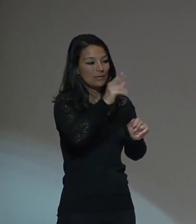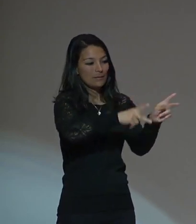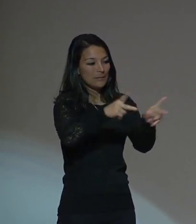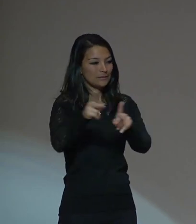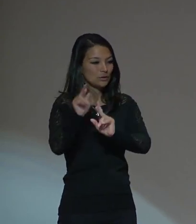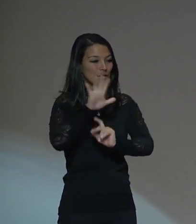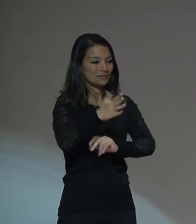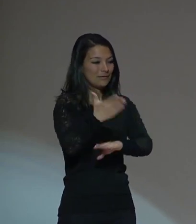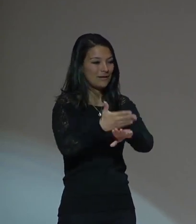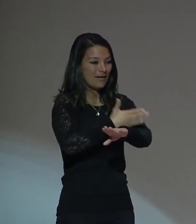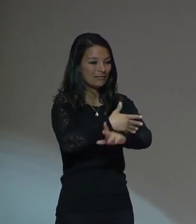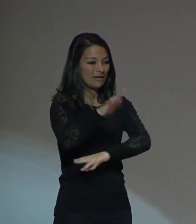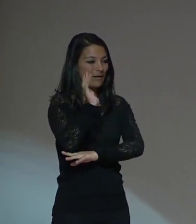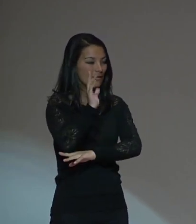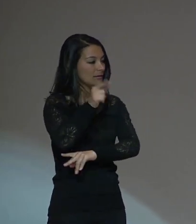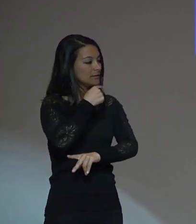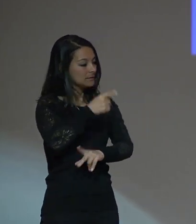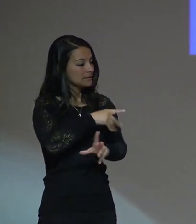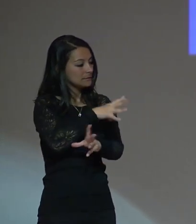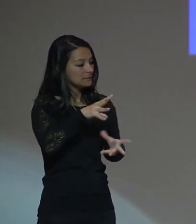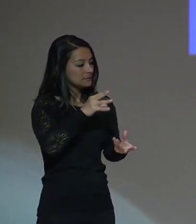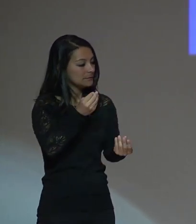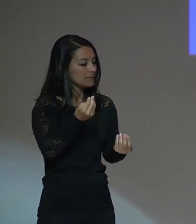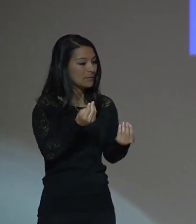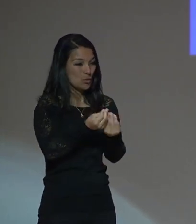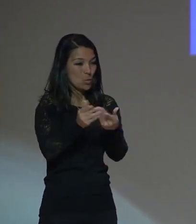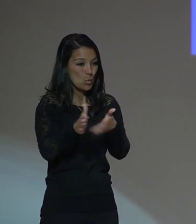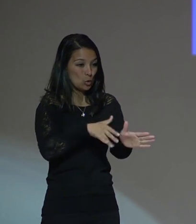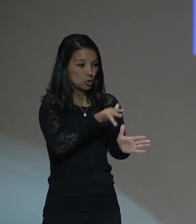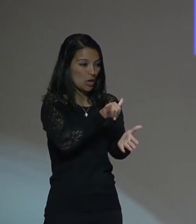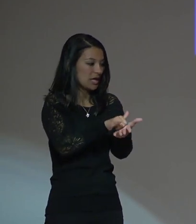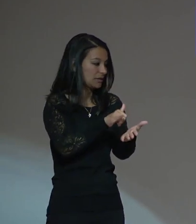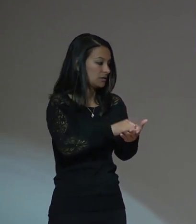que pudieran pasar por este curso.